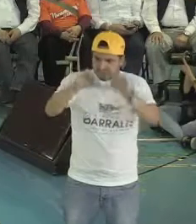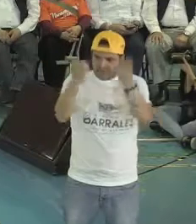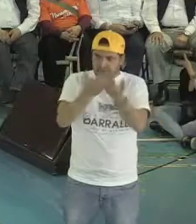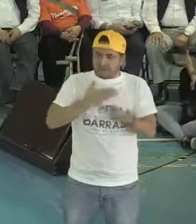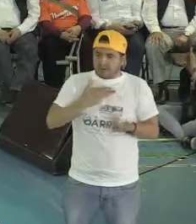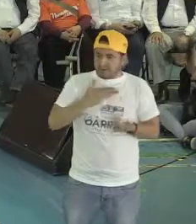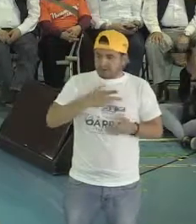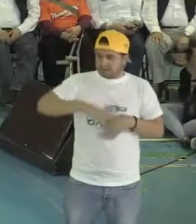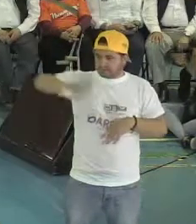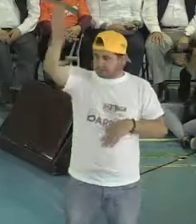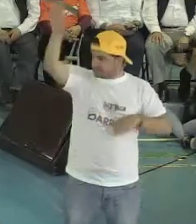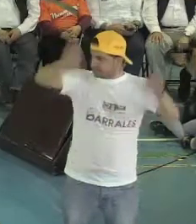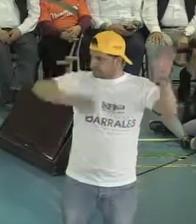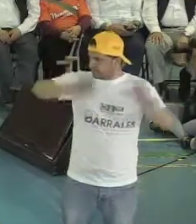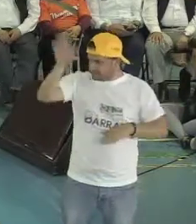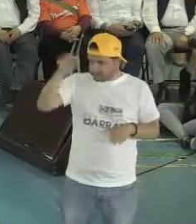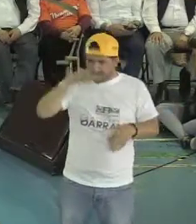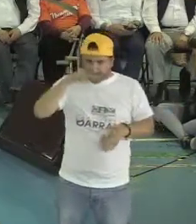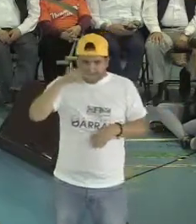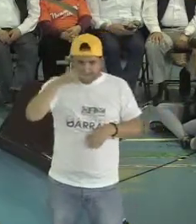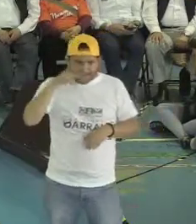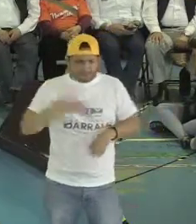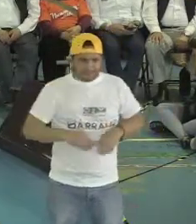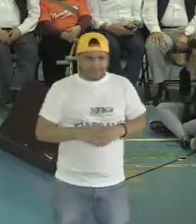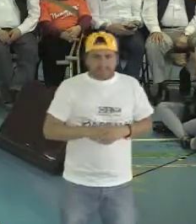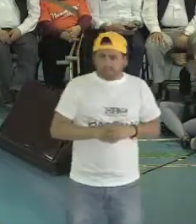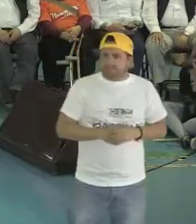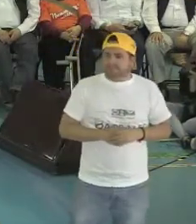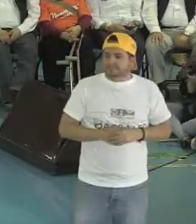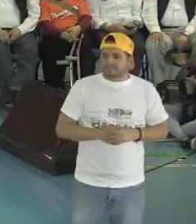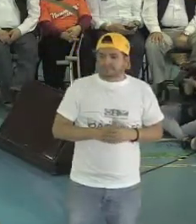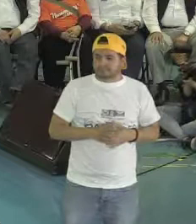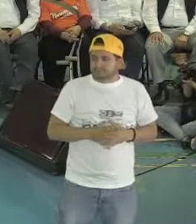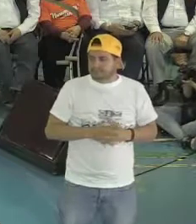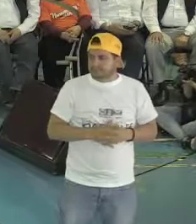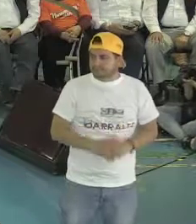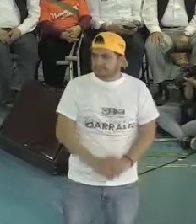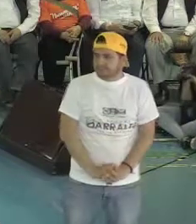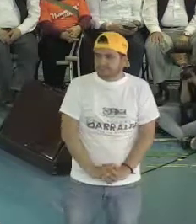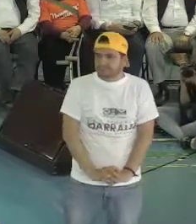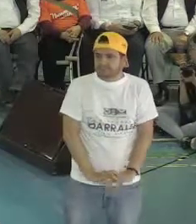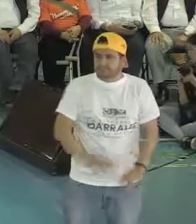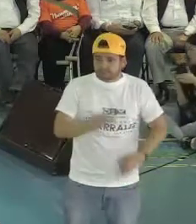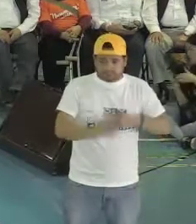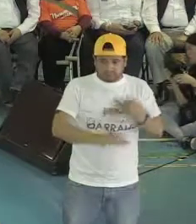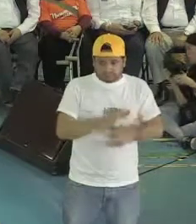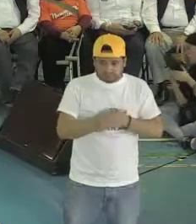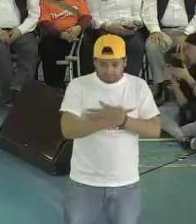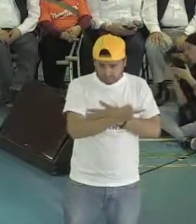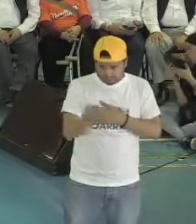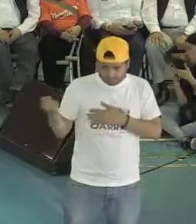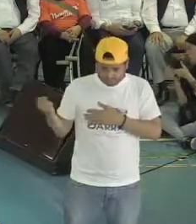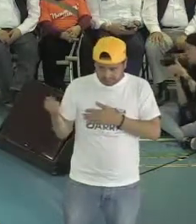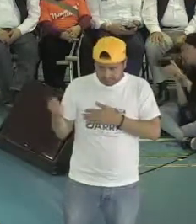Aquí hay varios, ¿verdad?, que trabajan con otras organizaciones. Así es. Bueno, pues a todas, a todos ustedes, allá